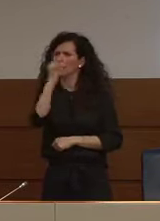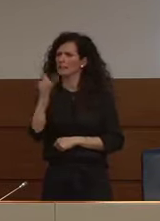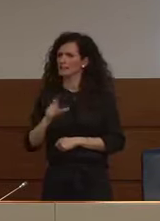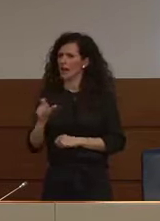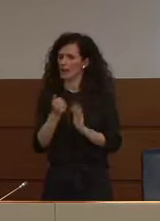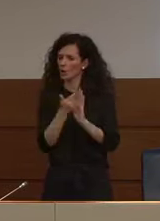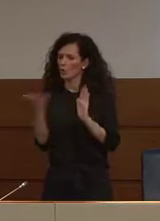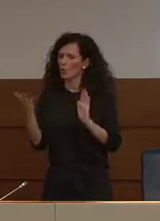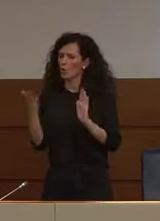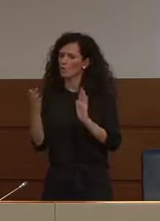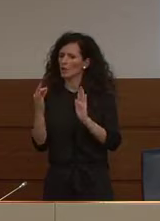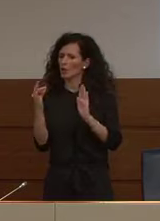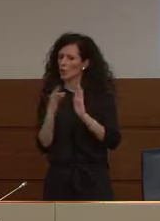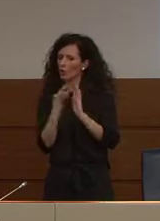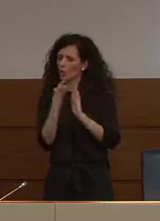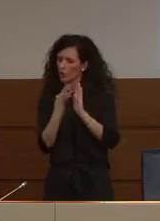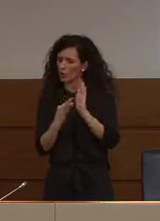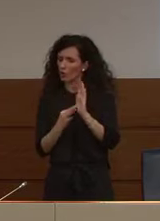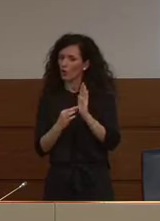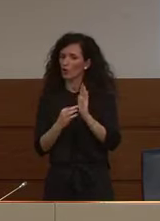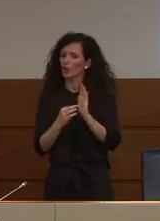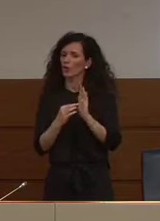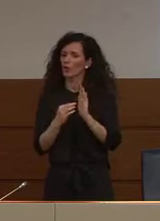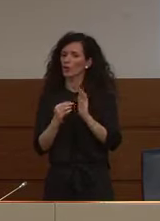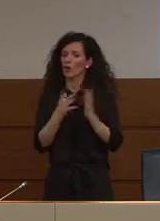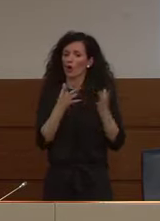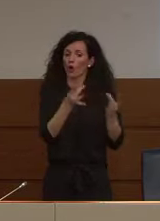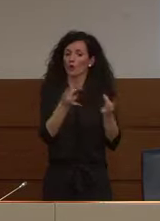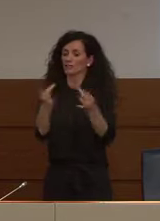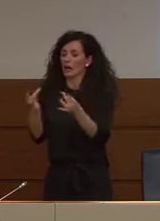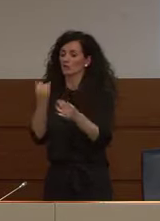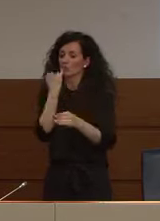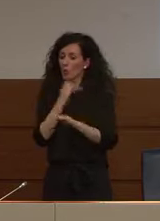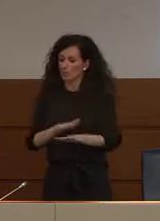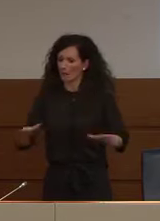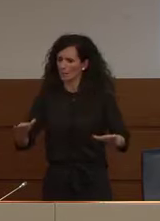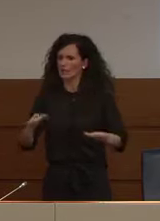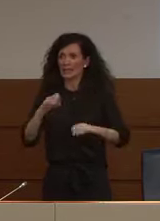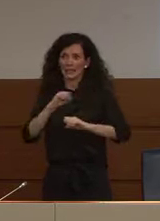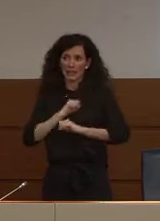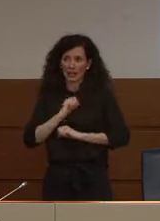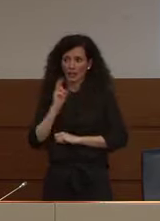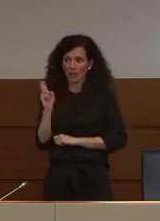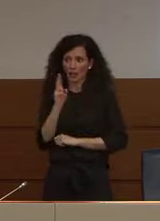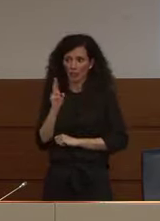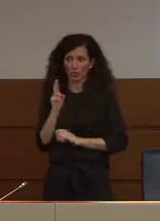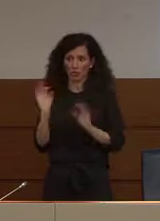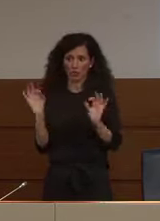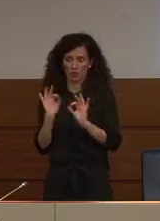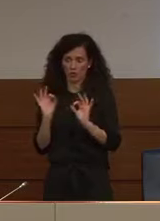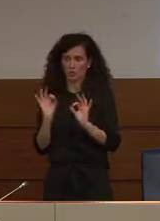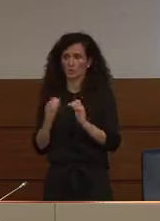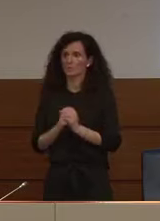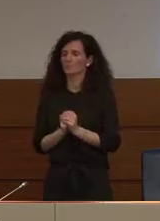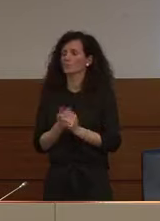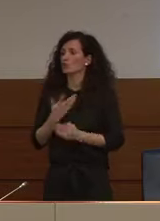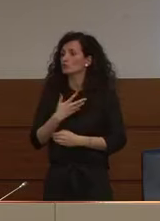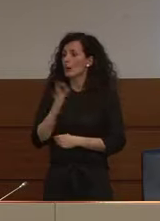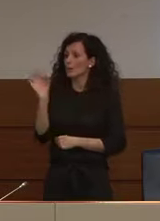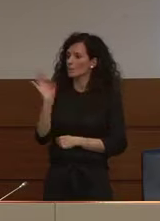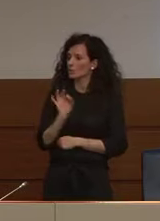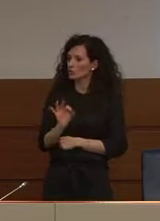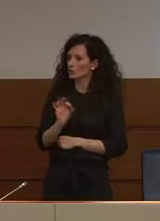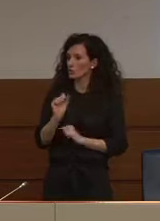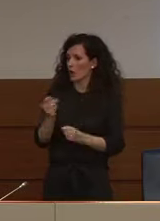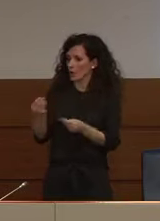sul contagio dei bambini vittime credo che non ce ne siano state che c una percentuale